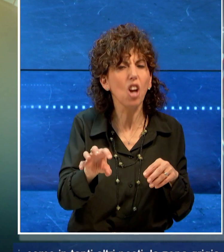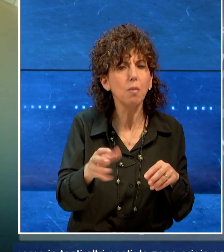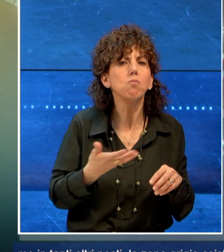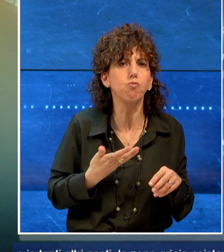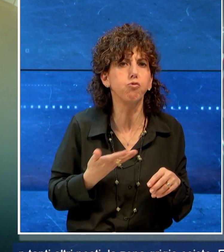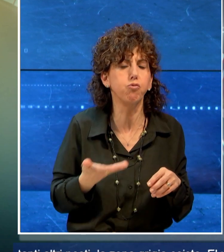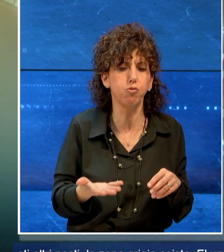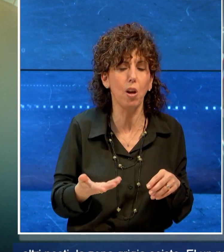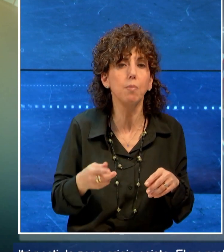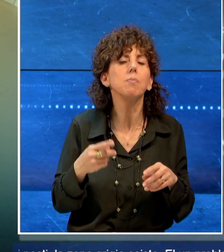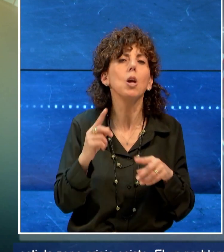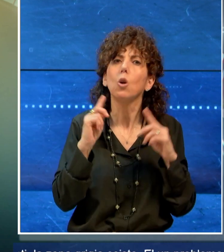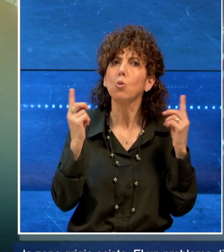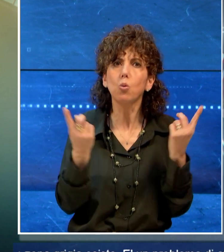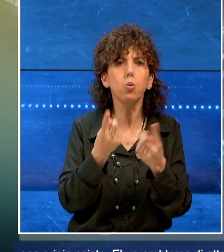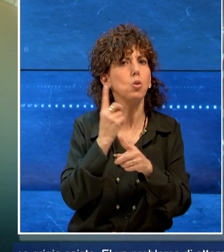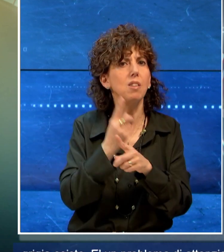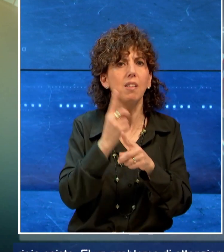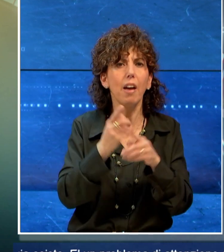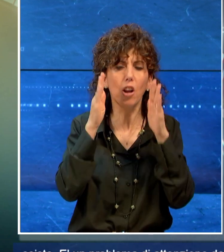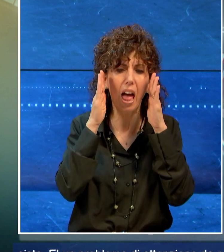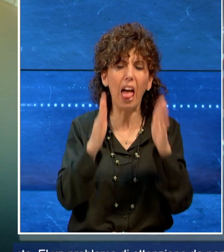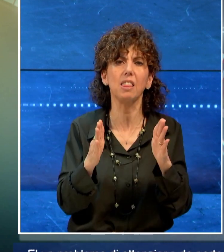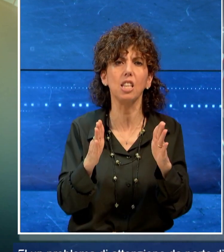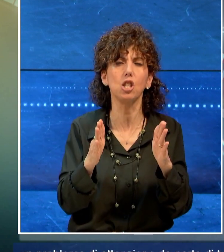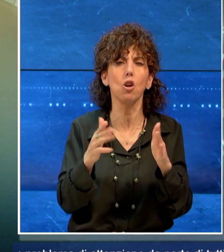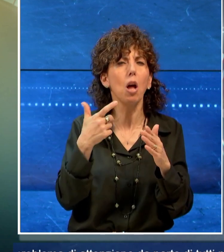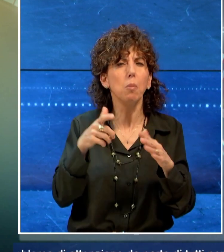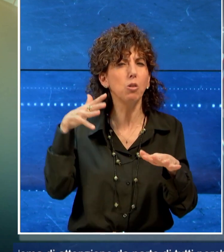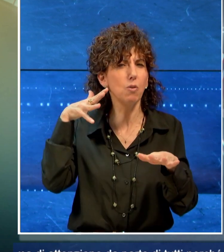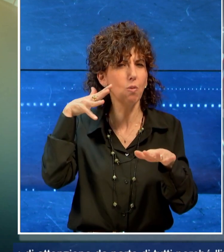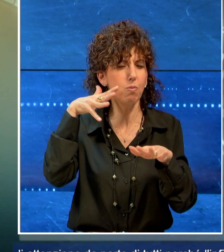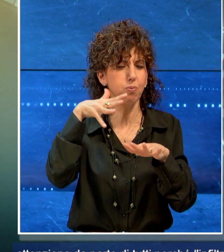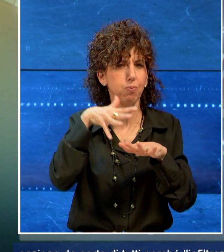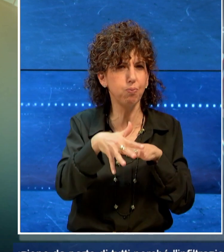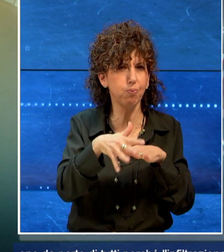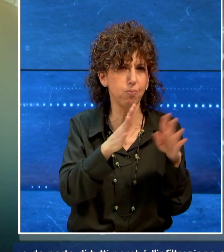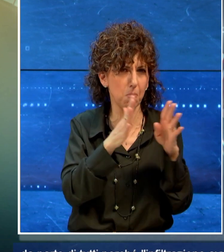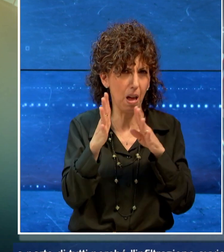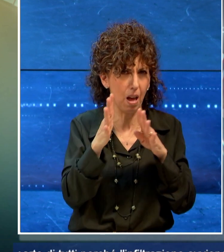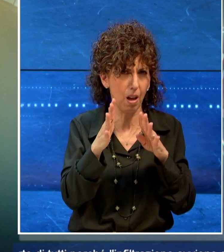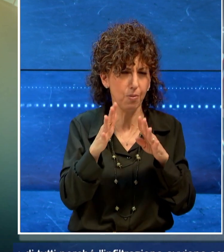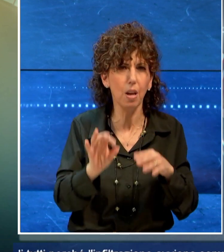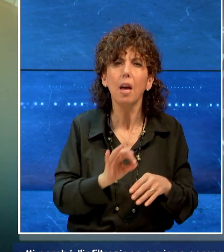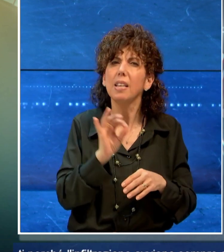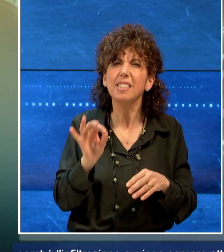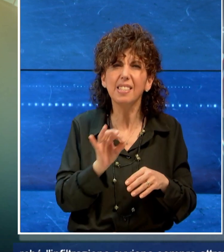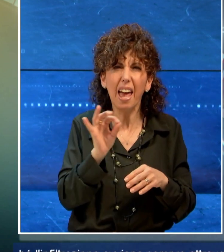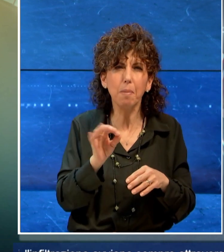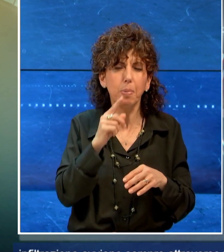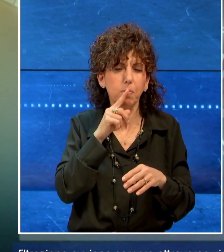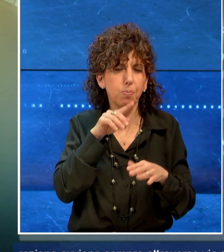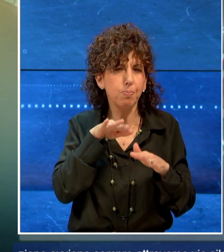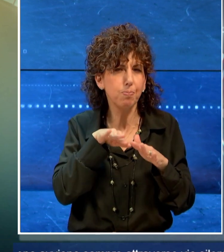attenzione da parte di tutti perché l'infiltrazione avviene sempre attraverso vie